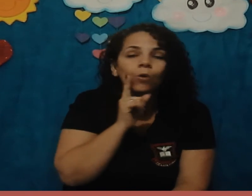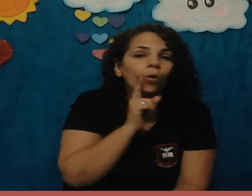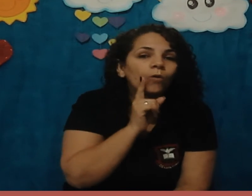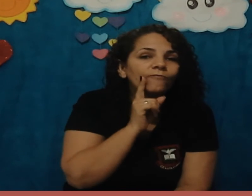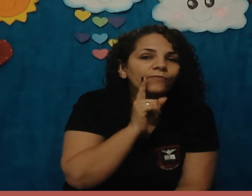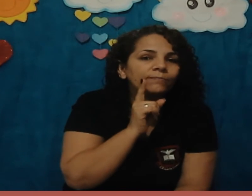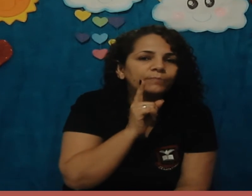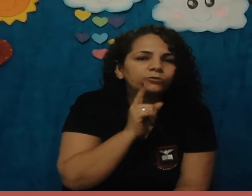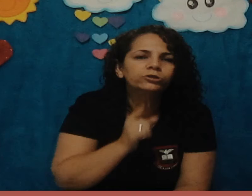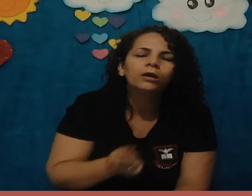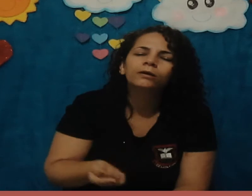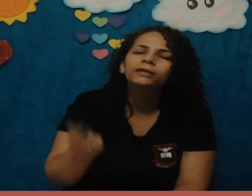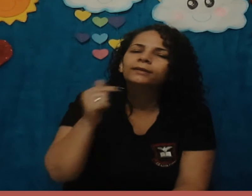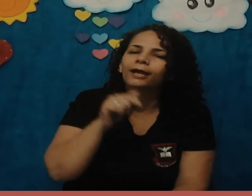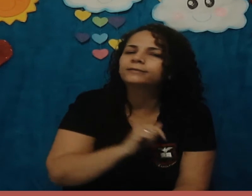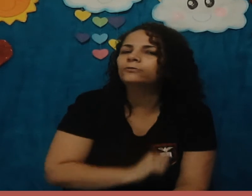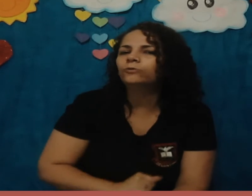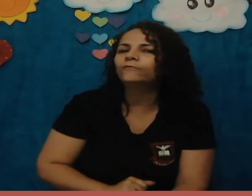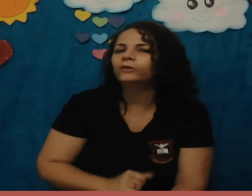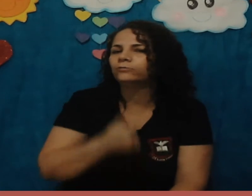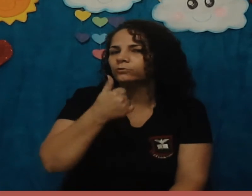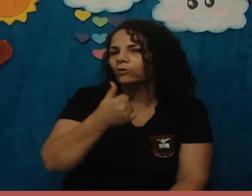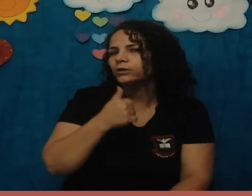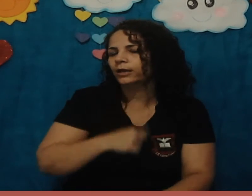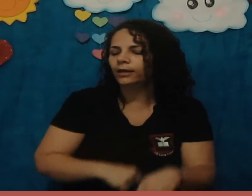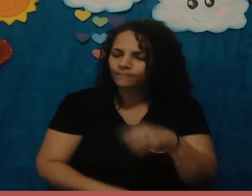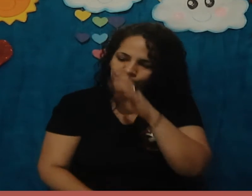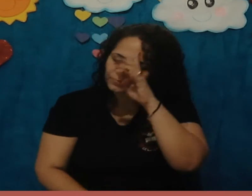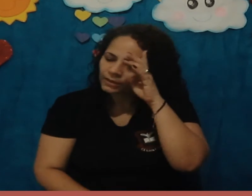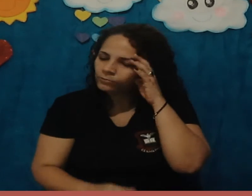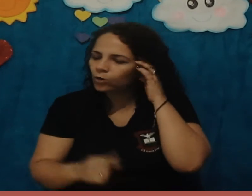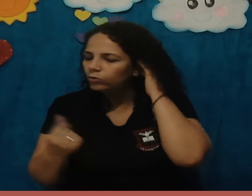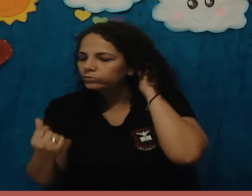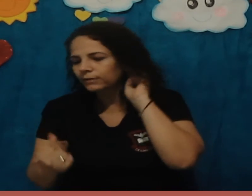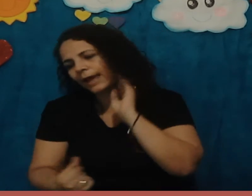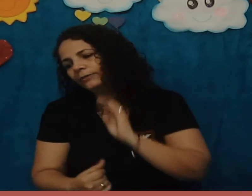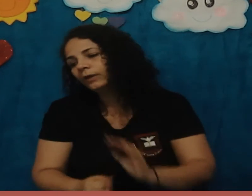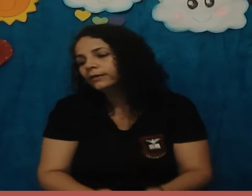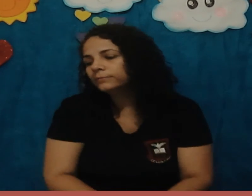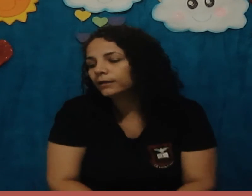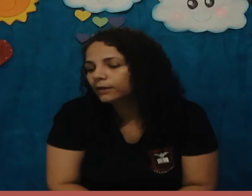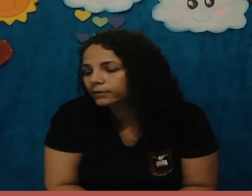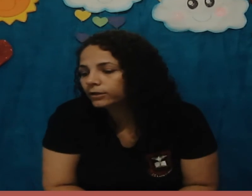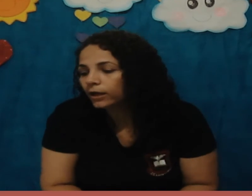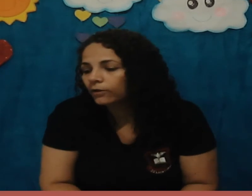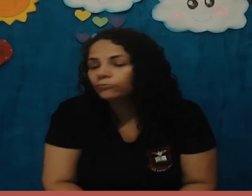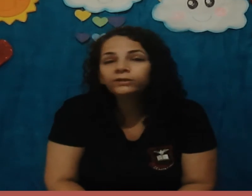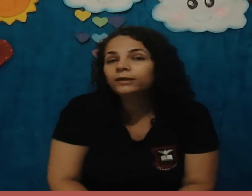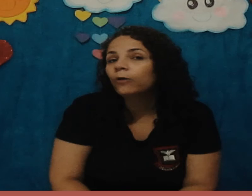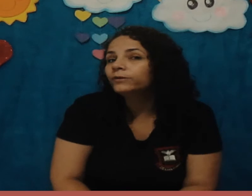ovíparos, que nascem do ovinho, ok? Do outro lado, tem aqui o que é o